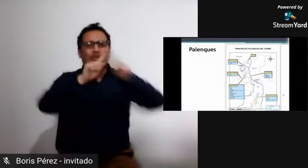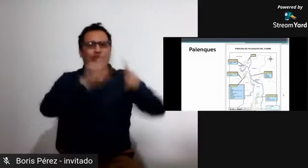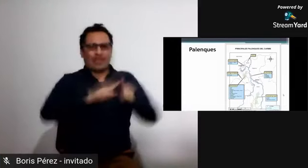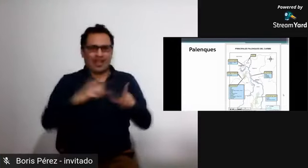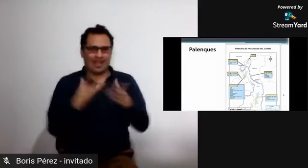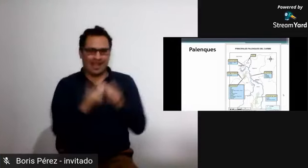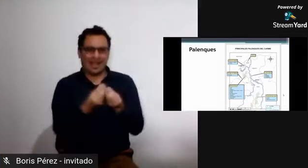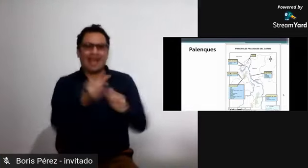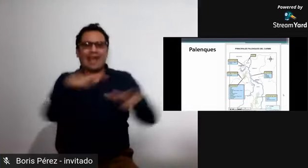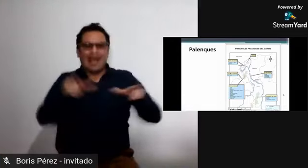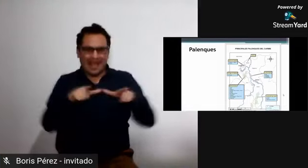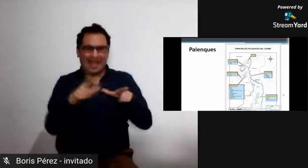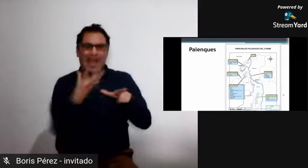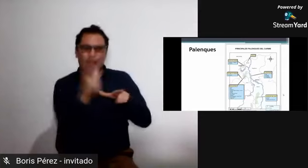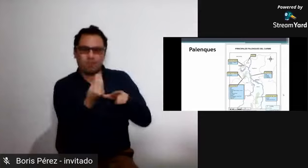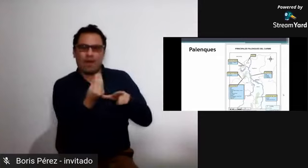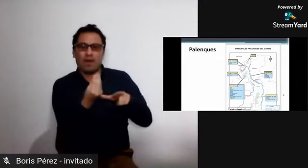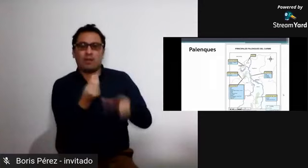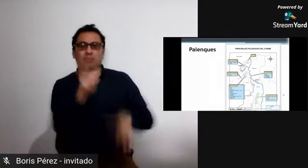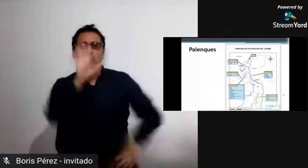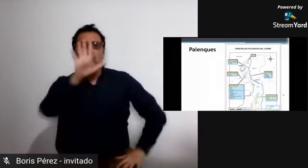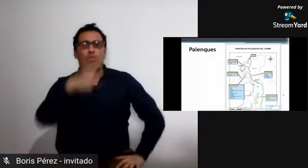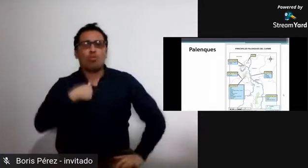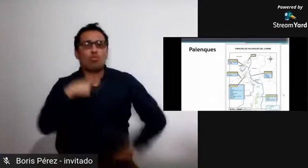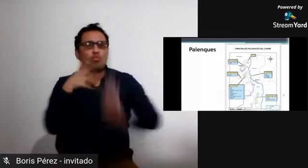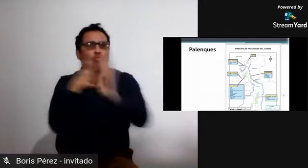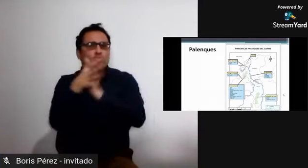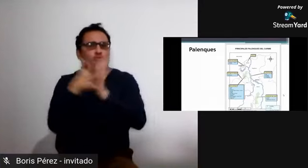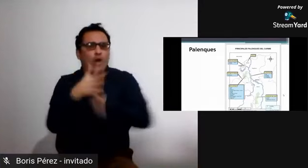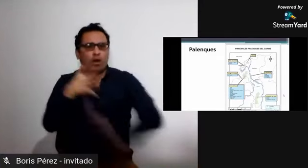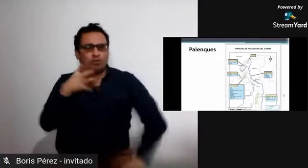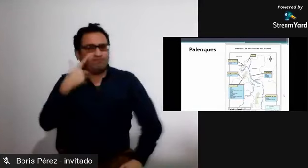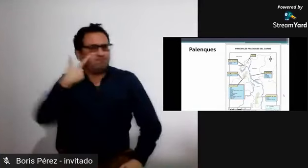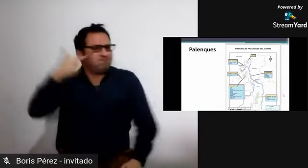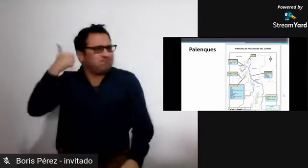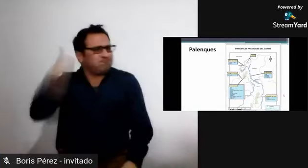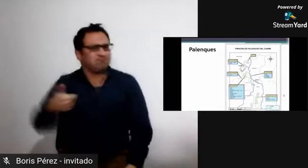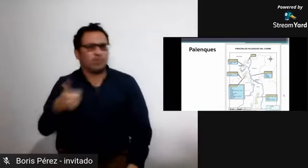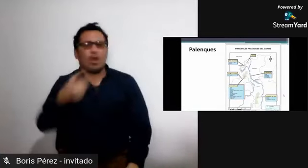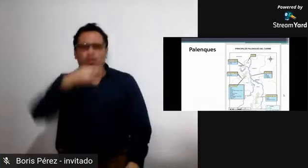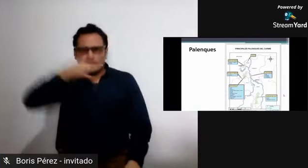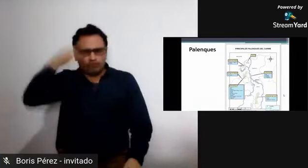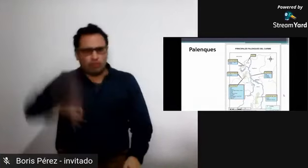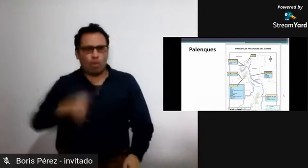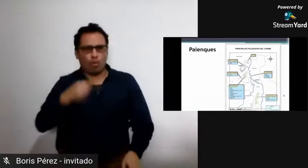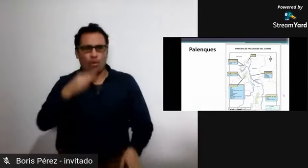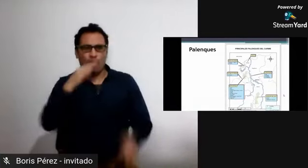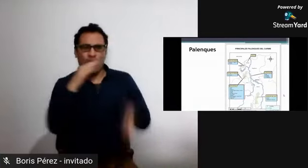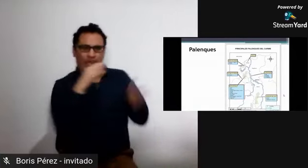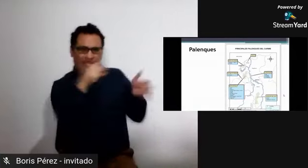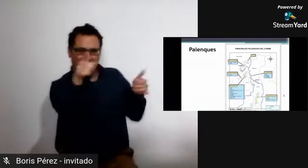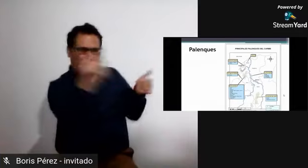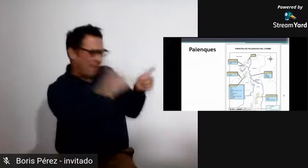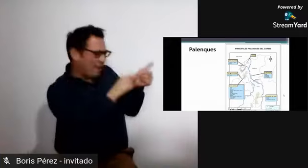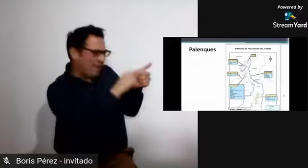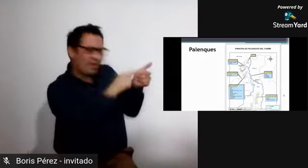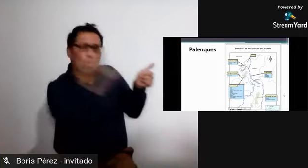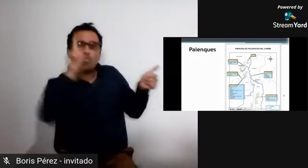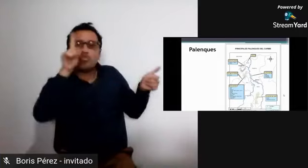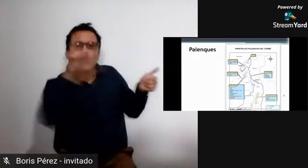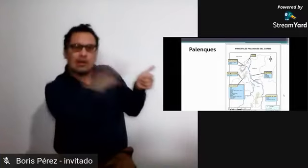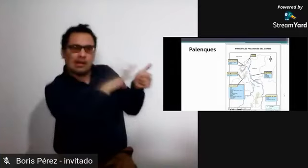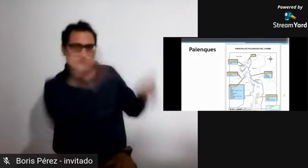muy alto para así poder defenderse y tener también un mayor grupo para poder negociar.